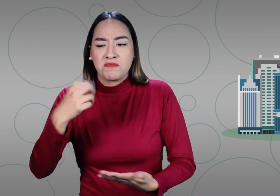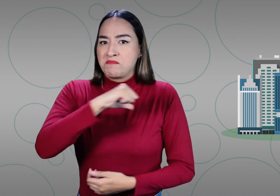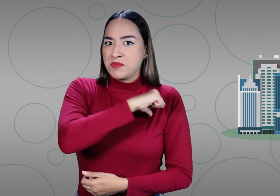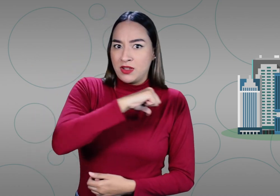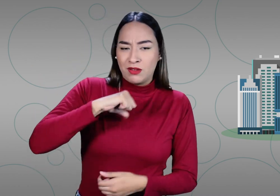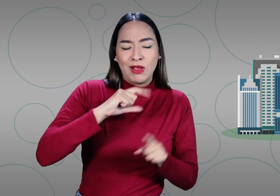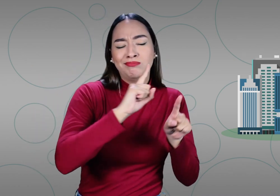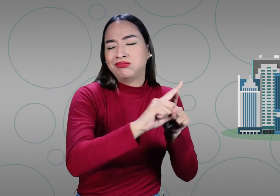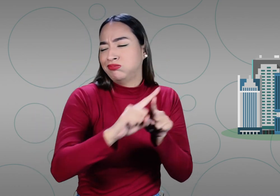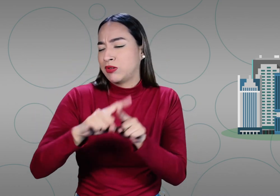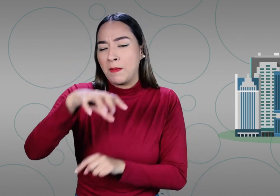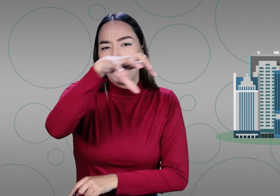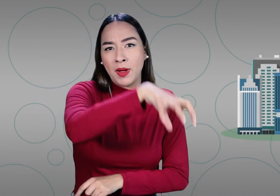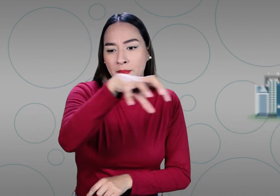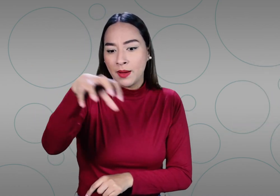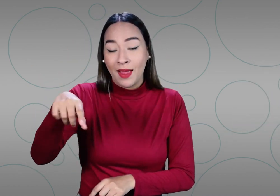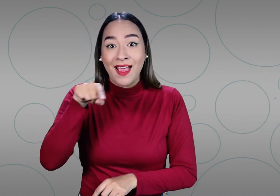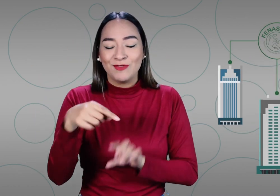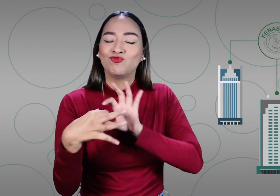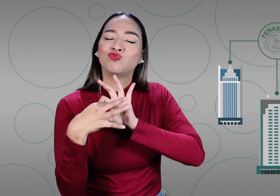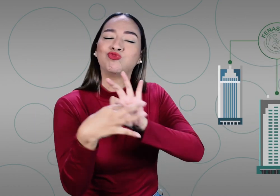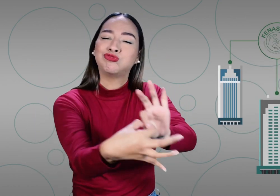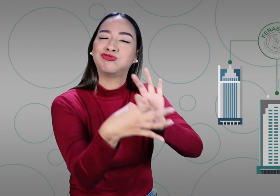con el fin de disponer un intérprete que se conecte de manera virtual.